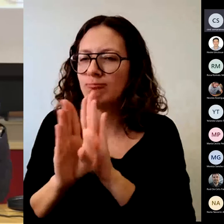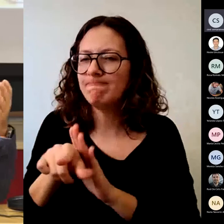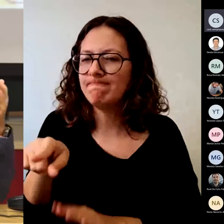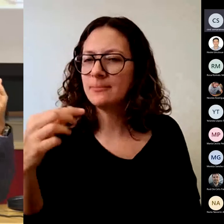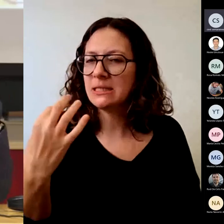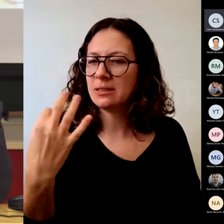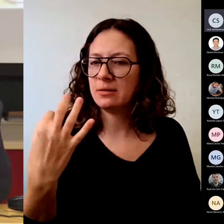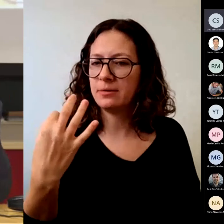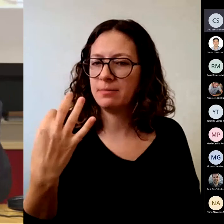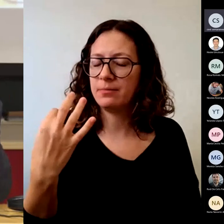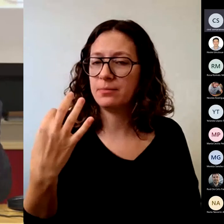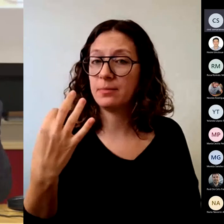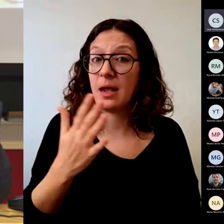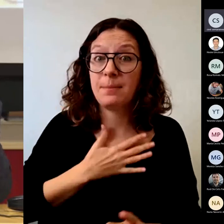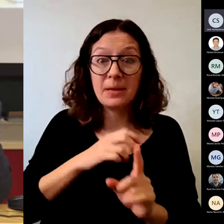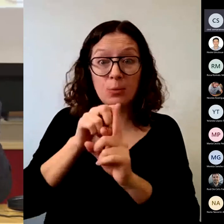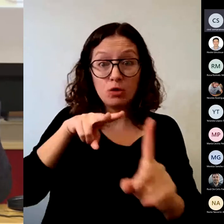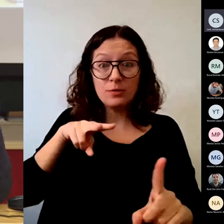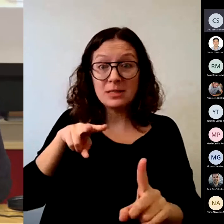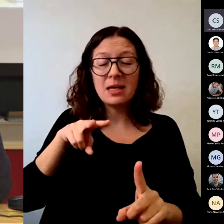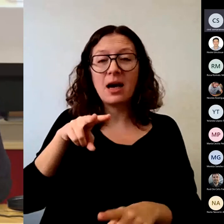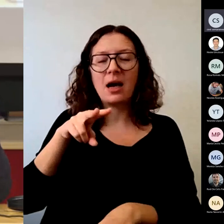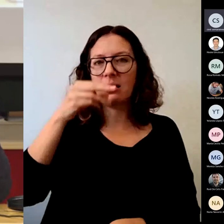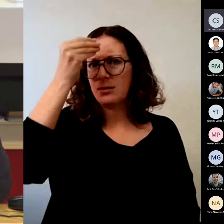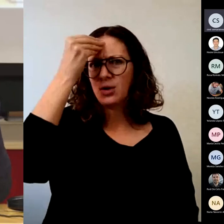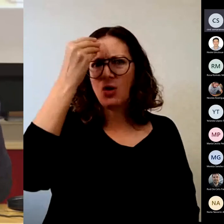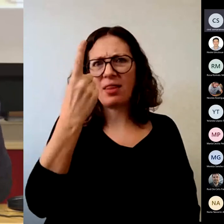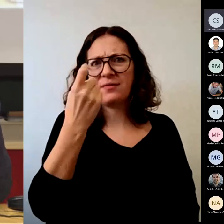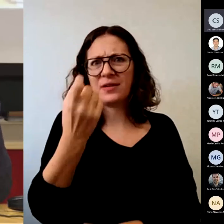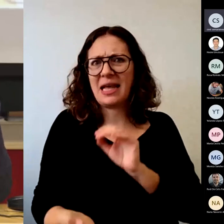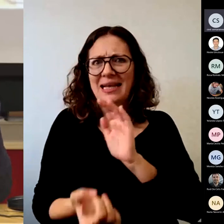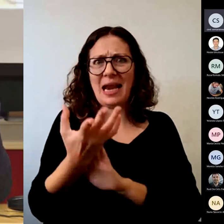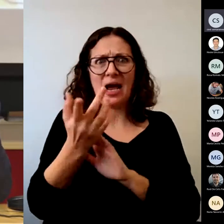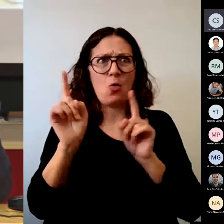hacer es lo que se está haciendo aquí generar espacios de reflexión para la evaluación